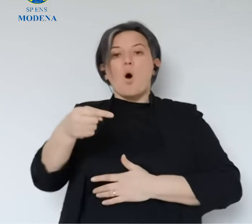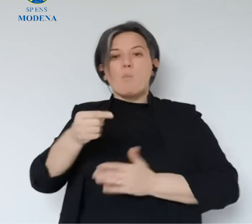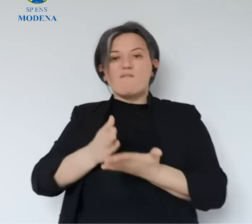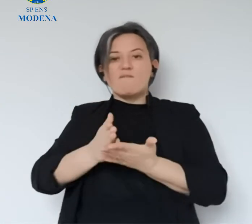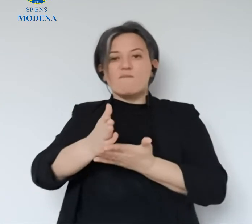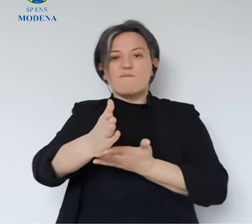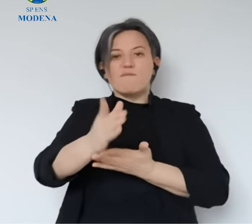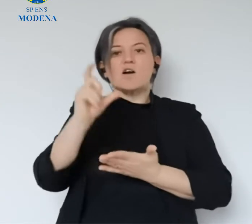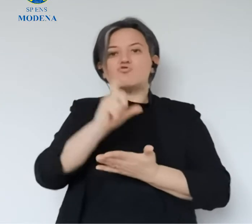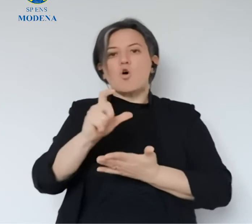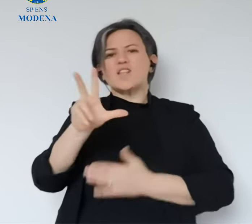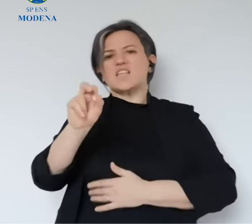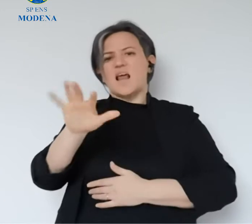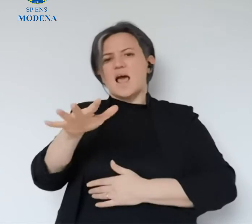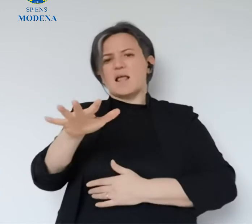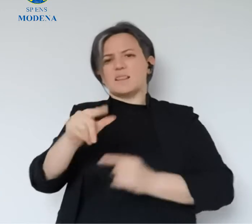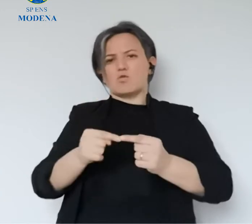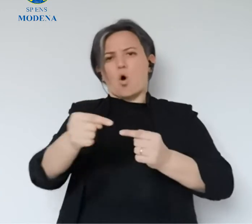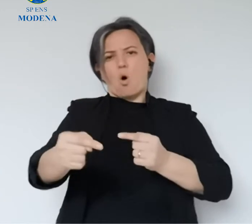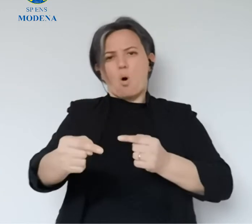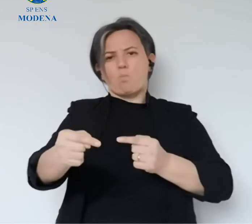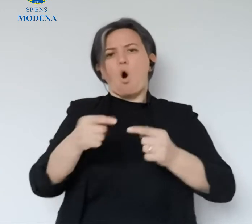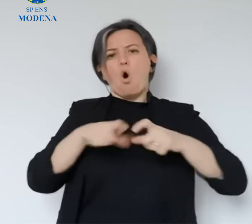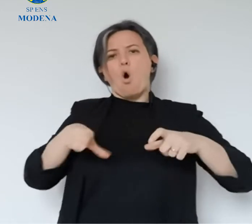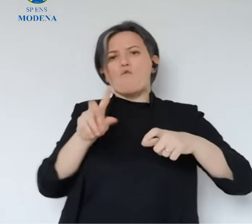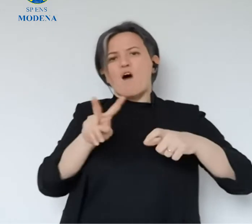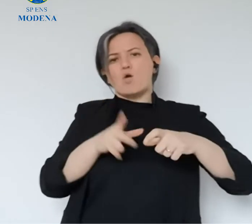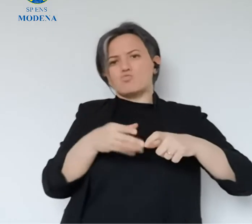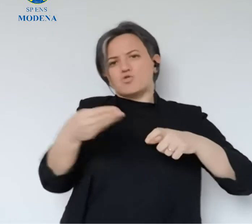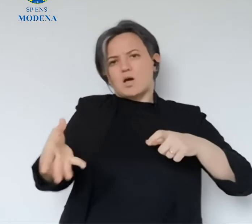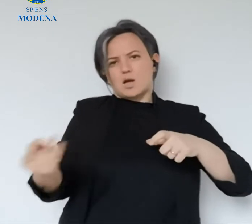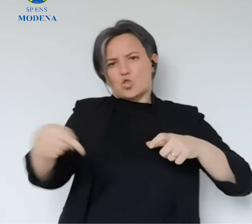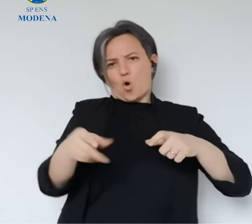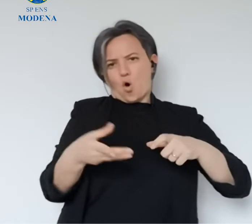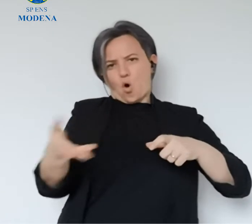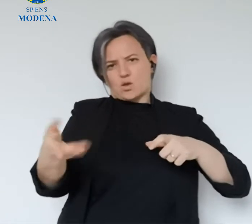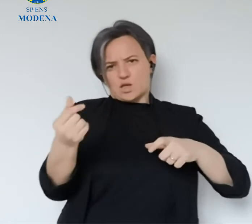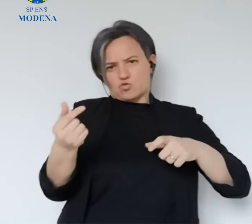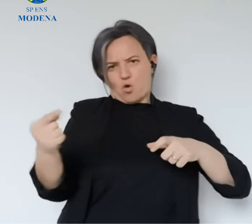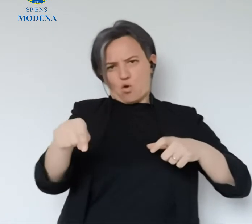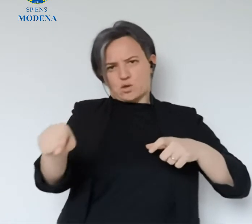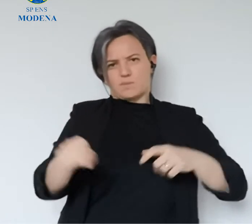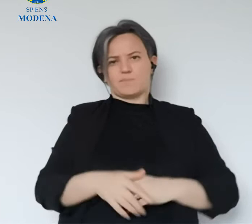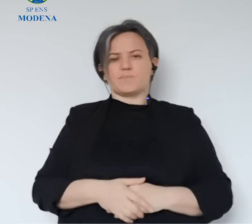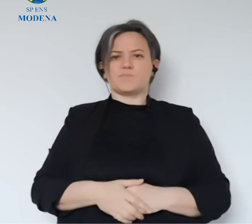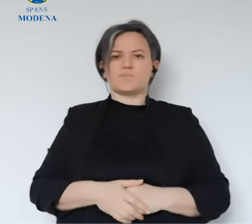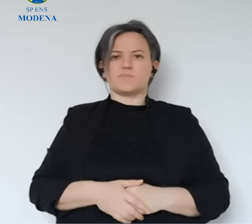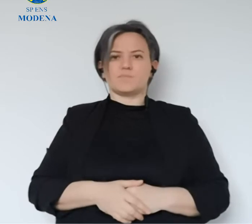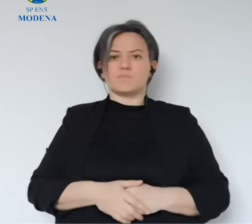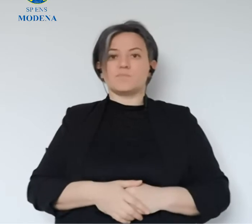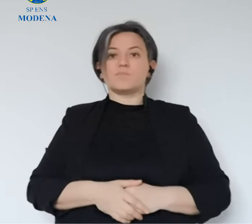e quindi entro 30 giorni dalla richiesta riceverete un voucher senza dovervi muovere